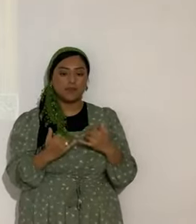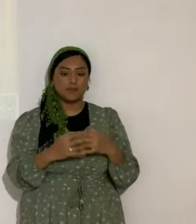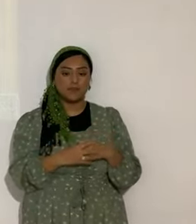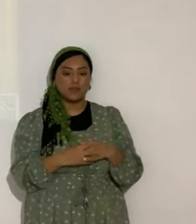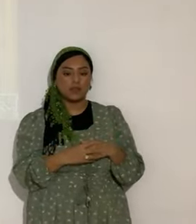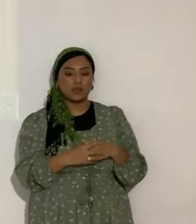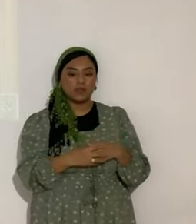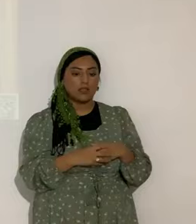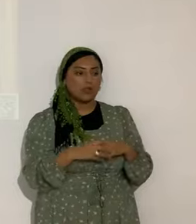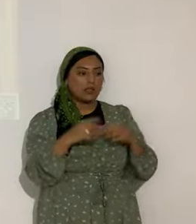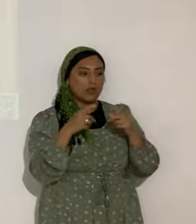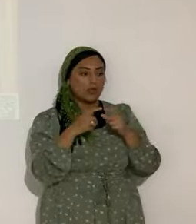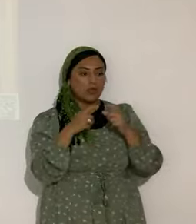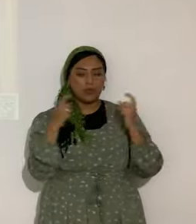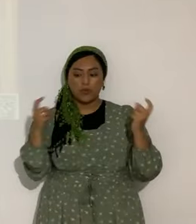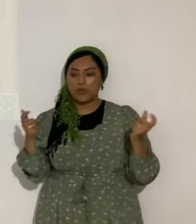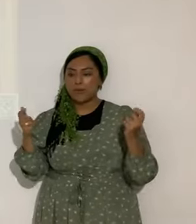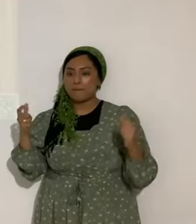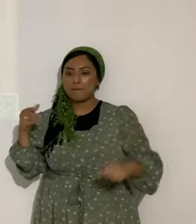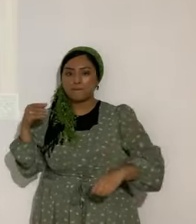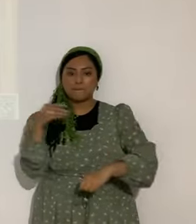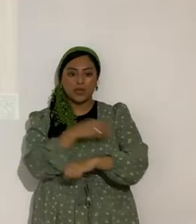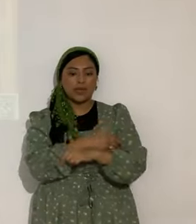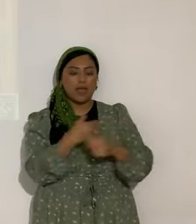El inmenso poder que hay dentro de nosotros.